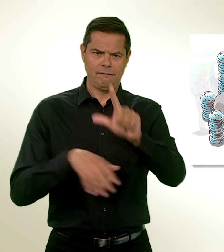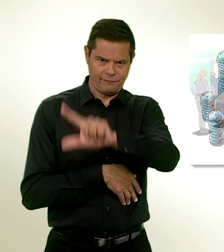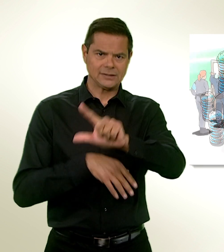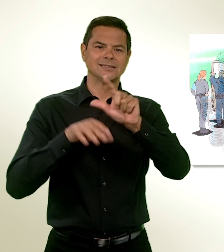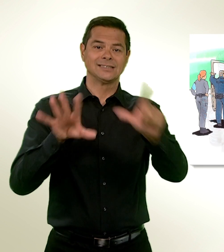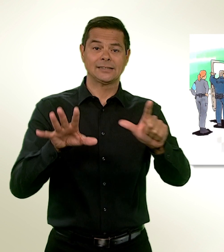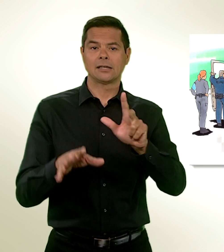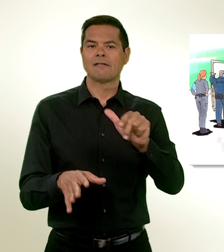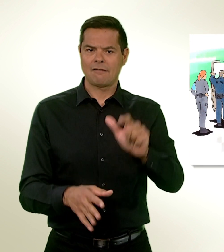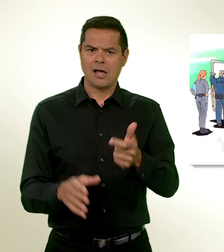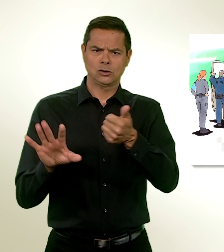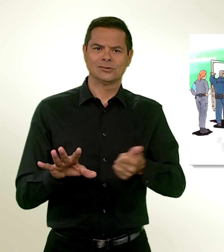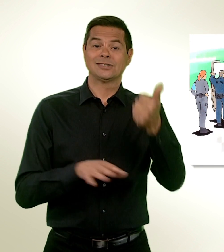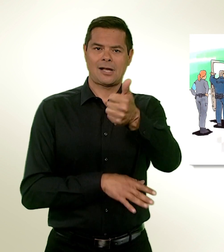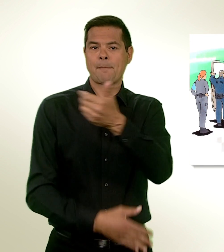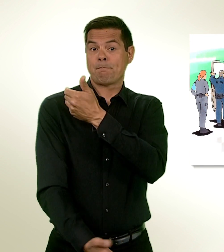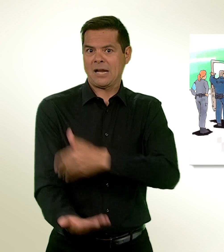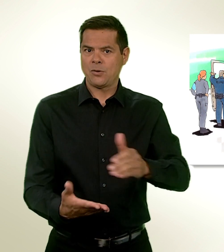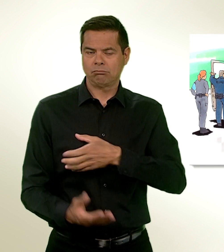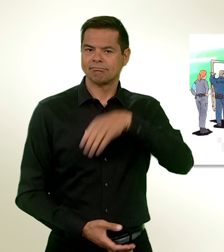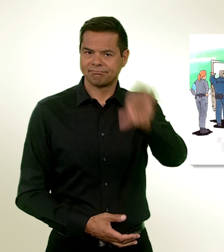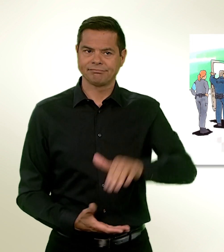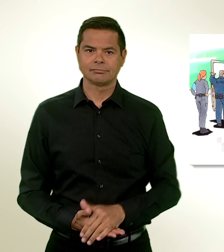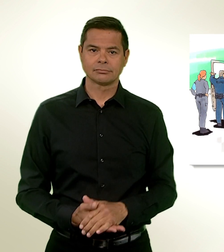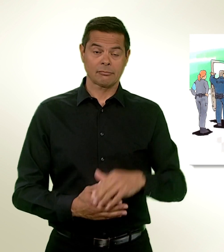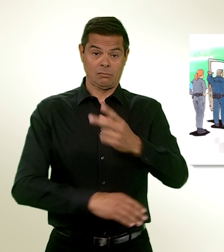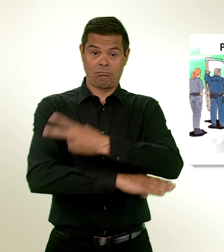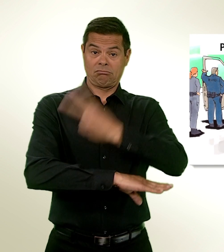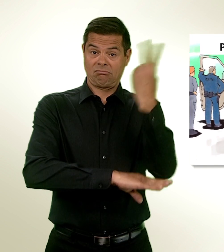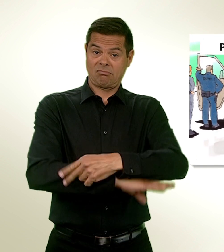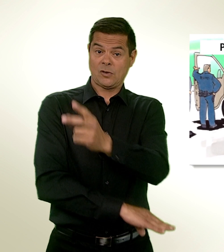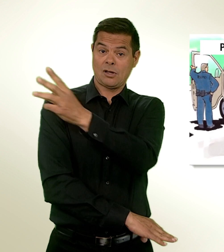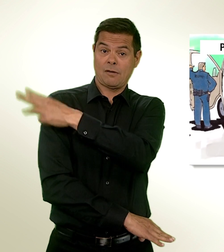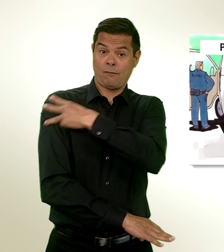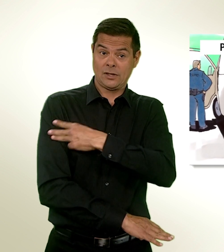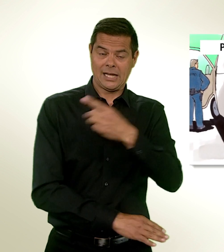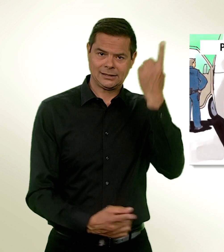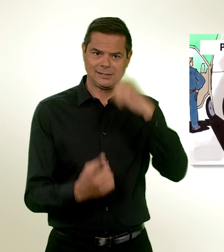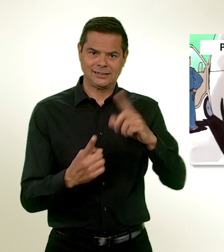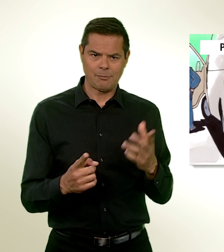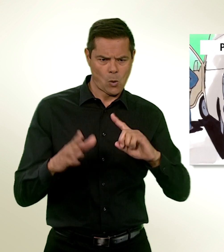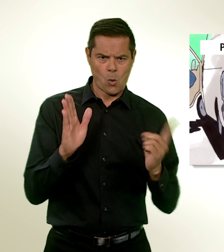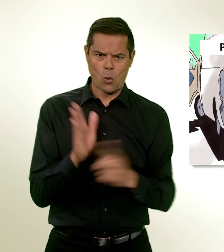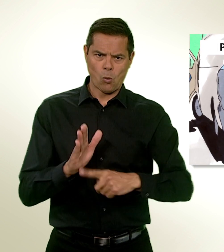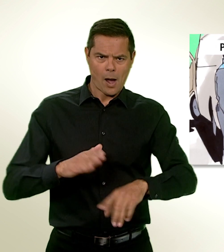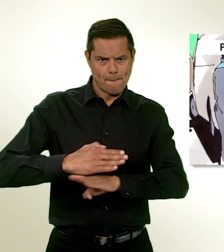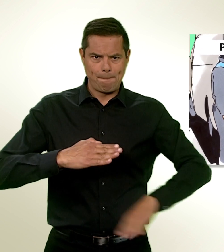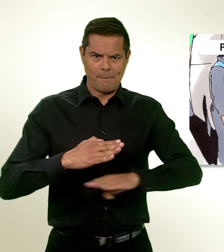développement de Frontex vise aussi à mieux protéger les droits fondamentaux. Davantage d'observateurs indépendants surveilleront les